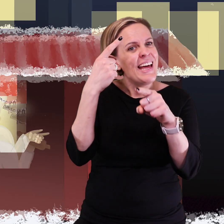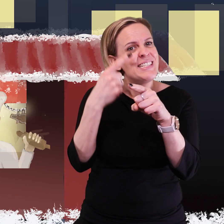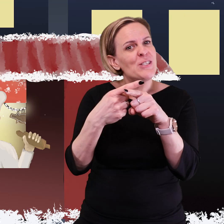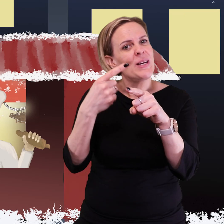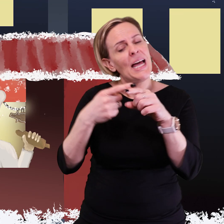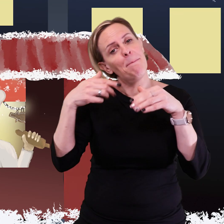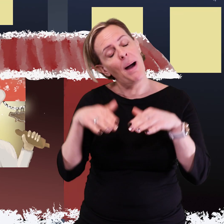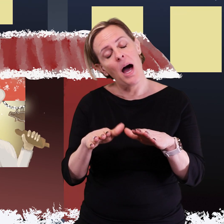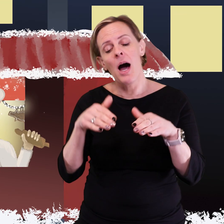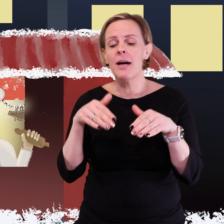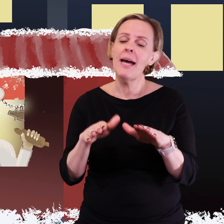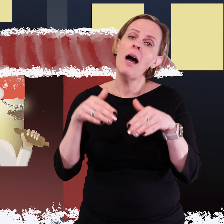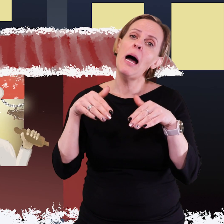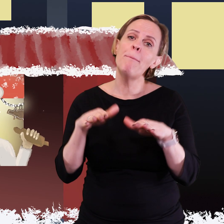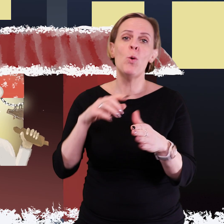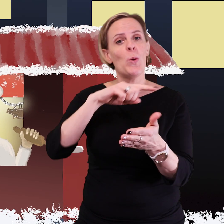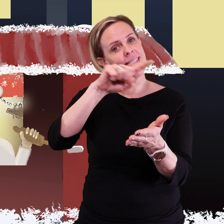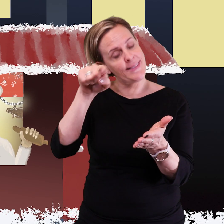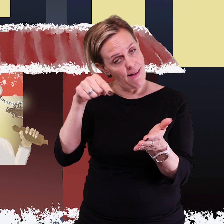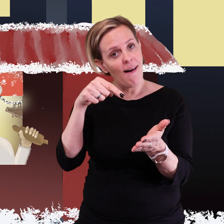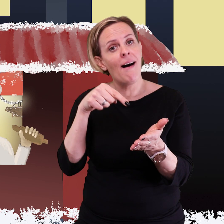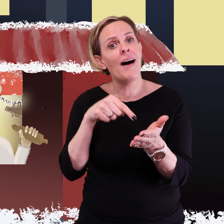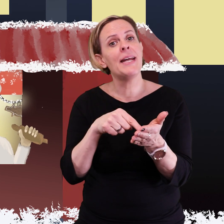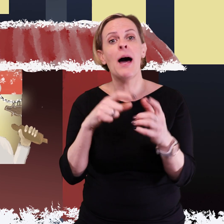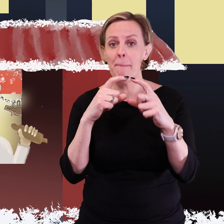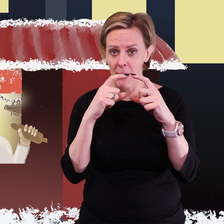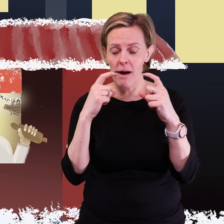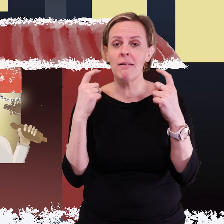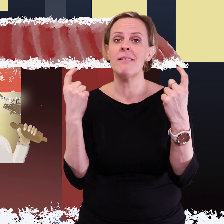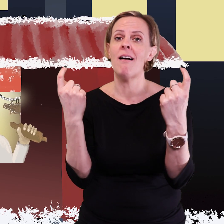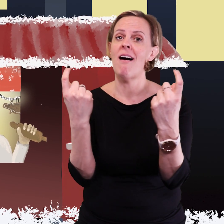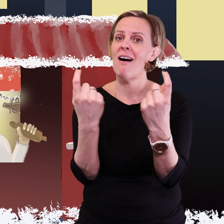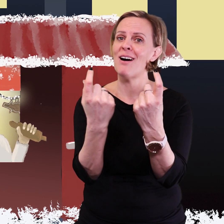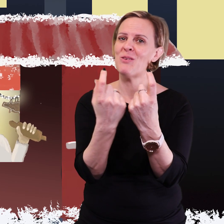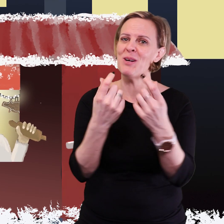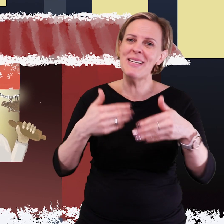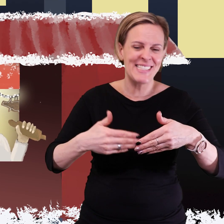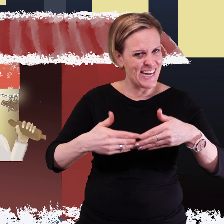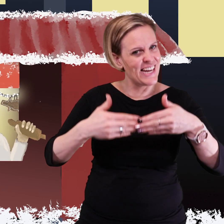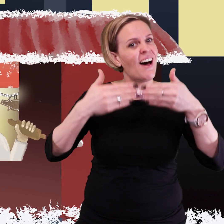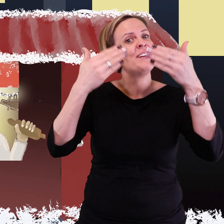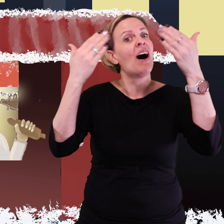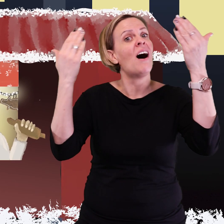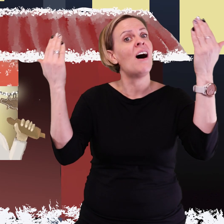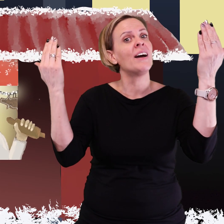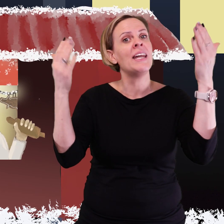En sockerbagare han bor i staden Han bakar kakor mest hela dagen